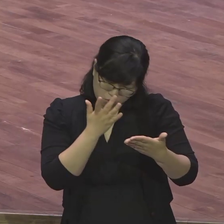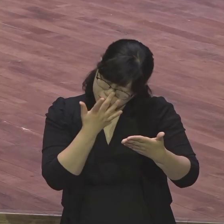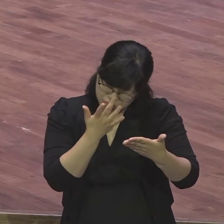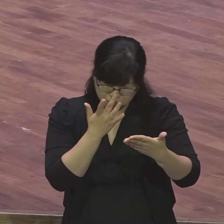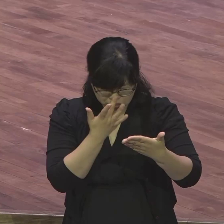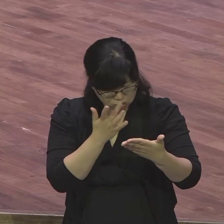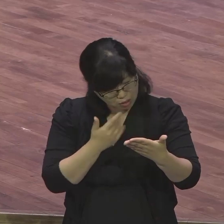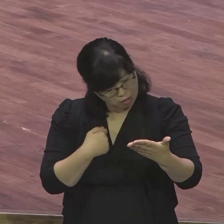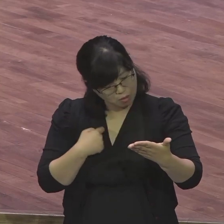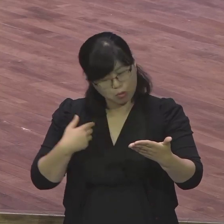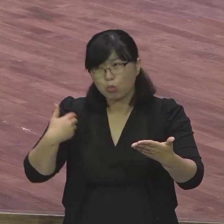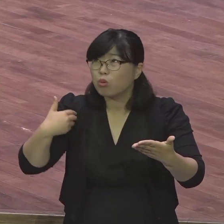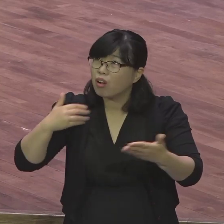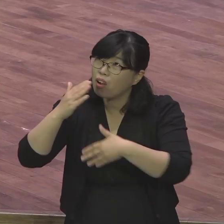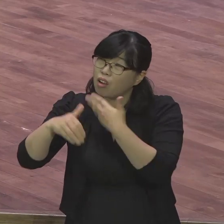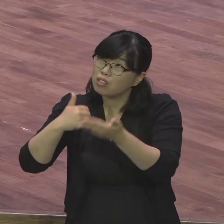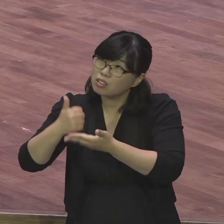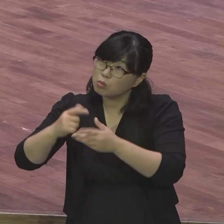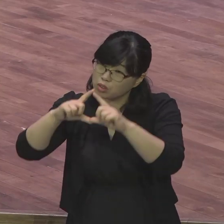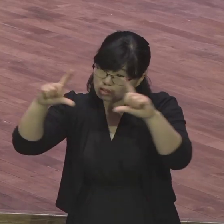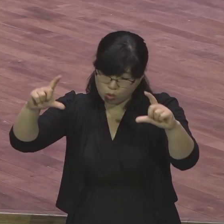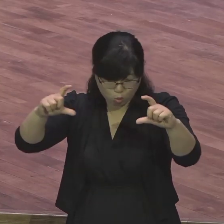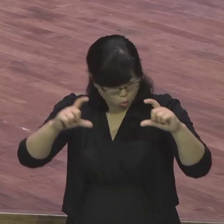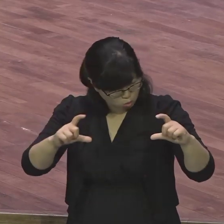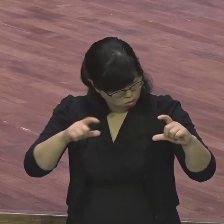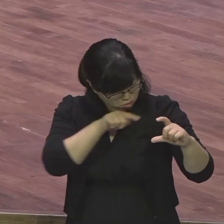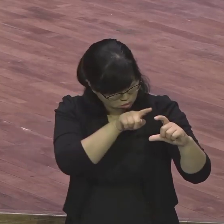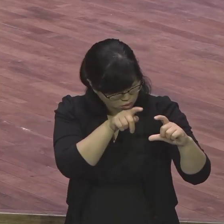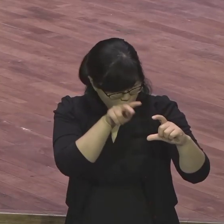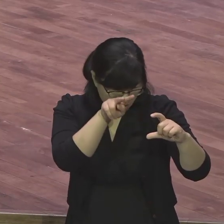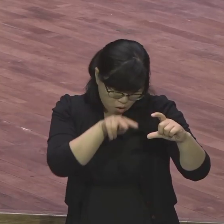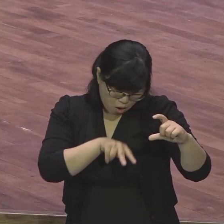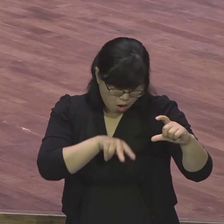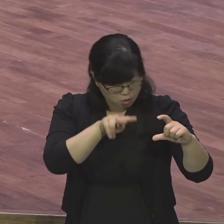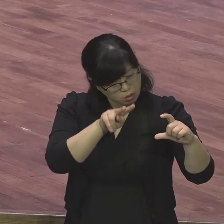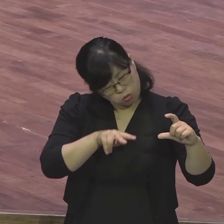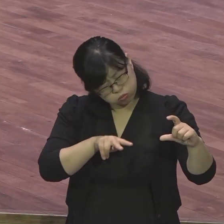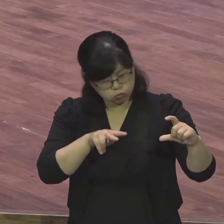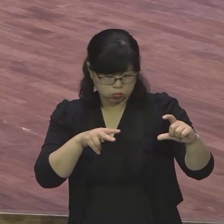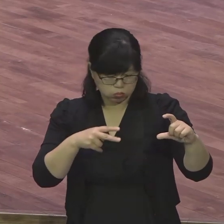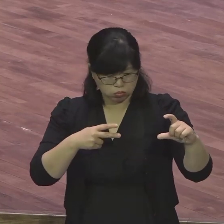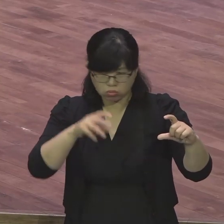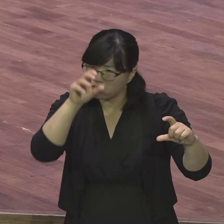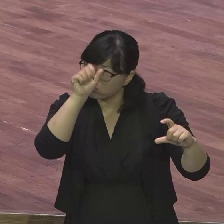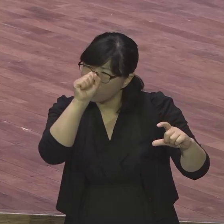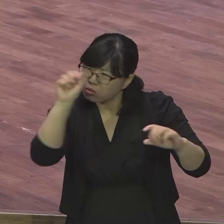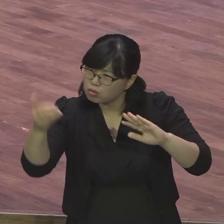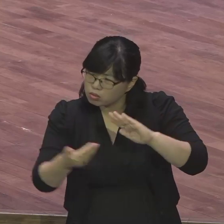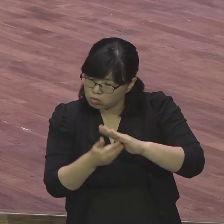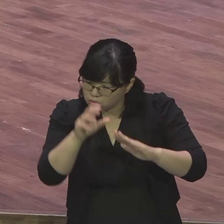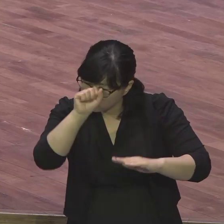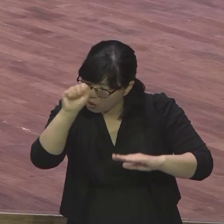묵상해도 모든 것을 합력하여 선을 이룬다 선을 이룬다 이 선을 이룬다 이 말 자체가 남대하는 체질이 아니요